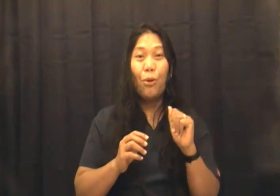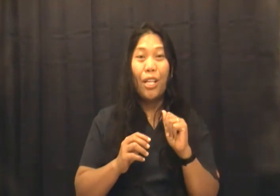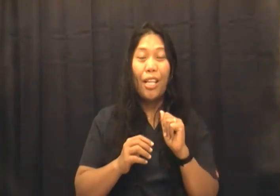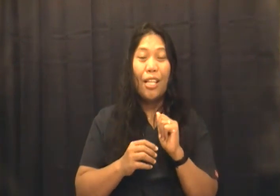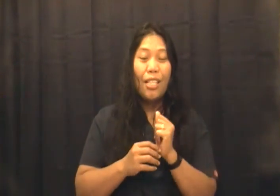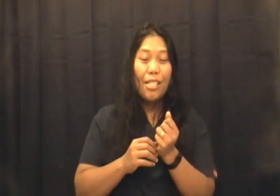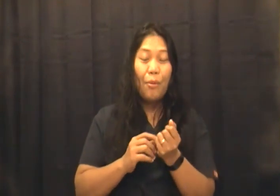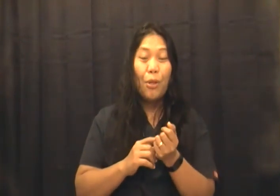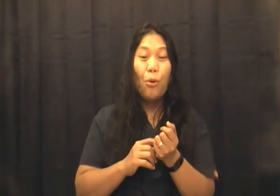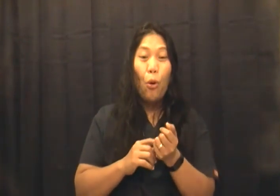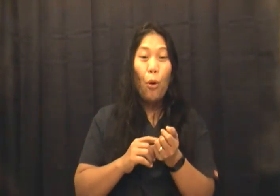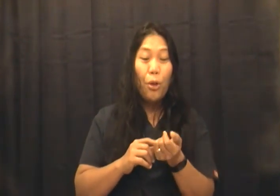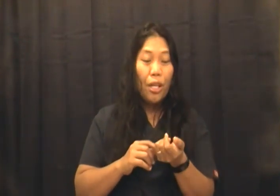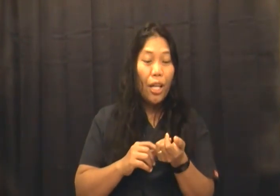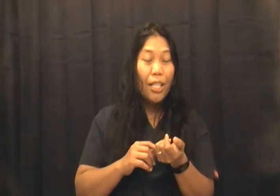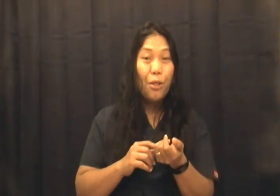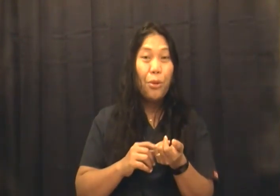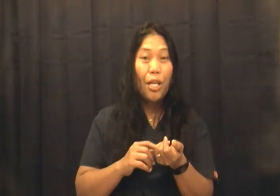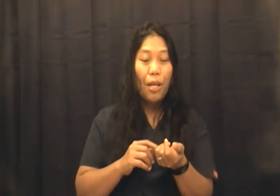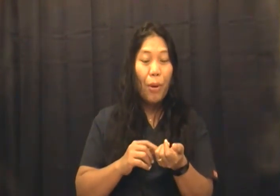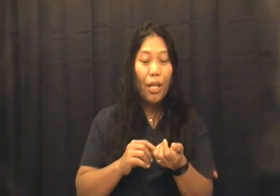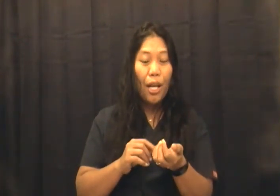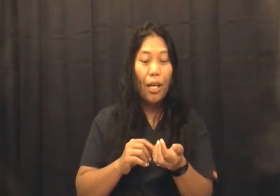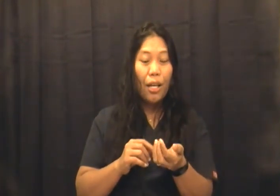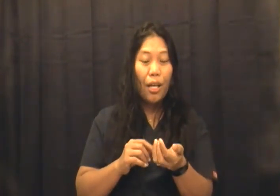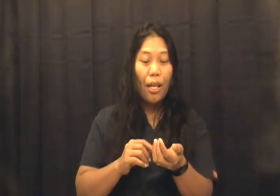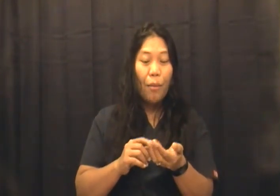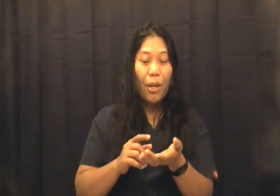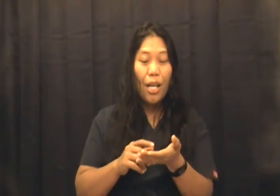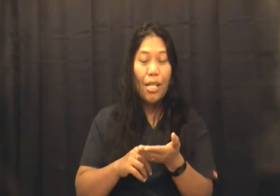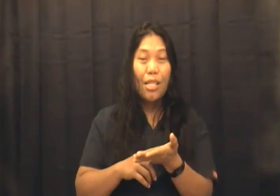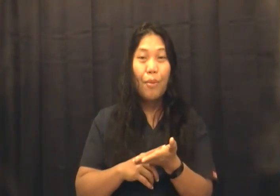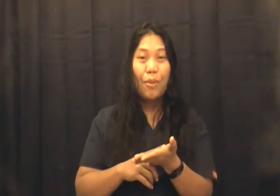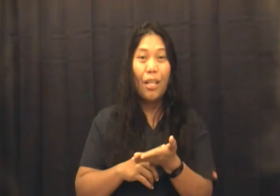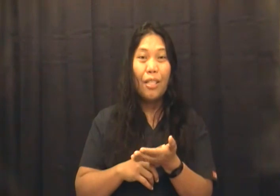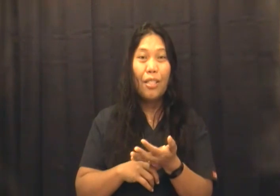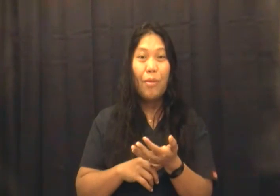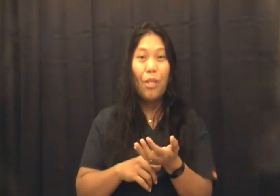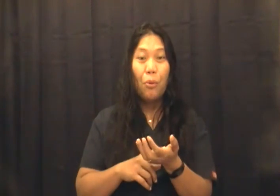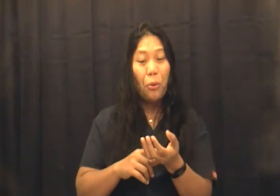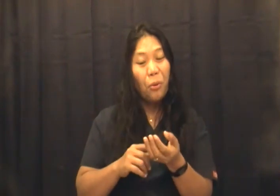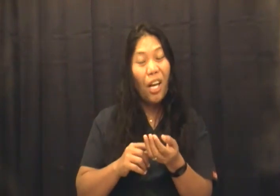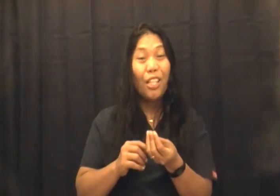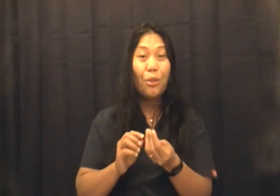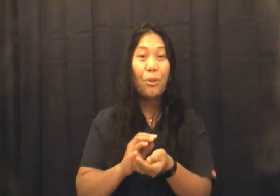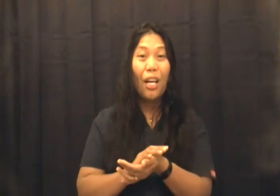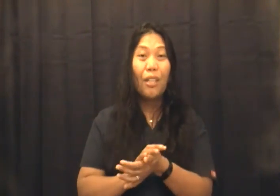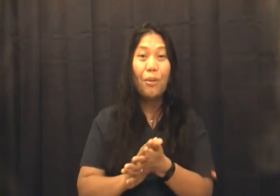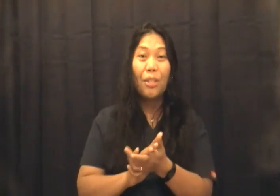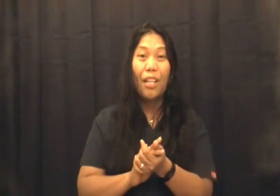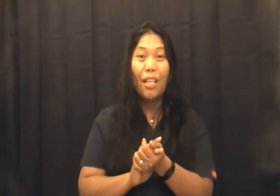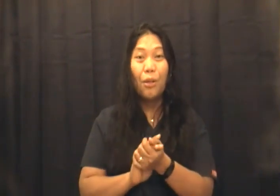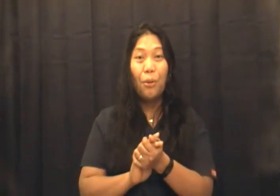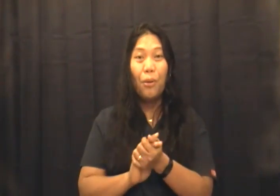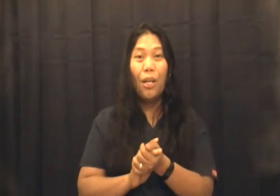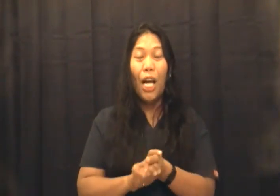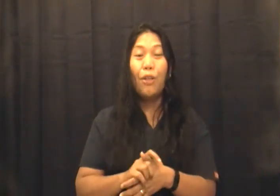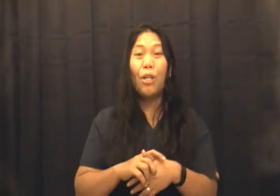cookie Sabi ko, uy, kanino yan Parang ang sarap niyan Sabi niya, oo, galing to sa anak ko Ayun,